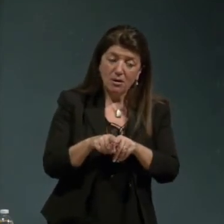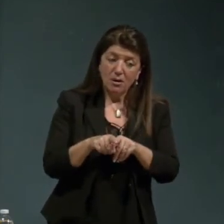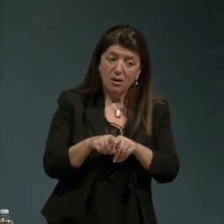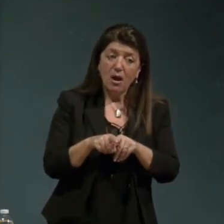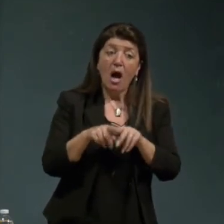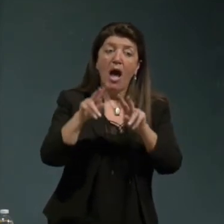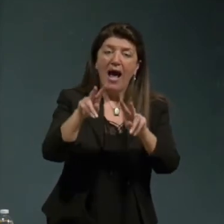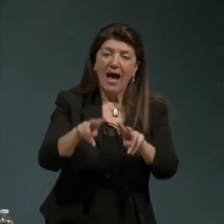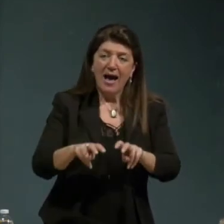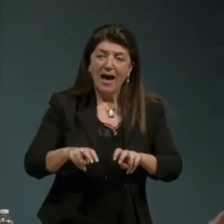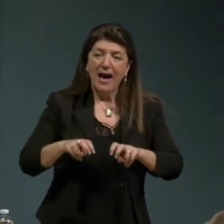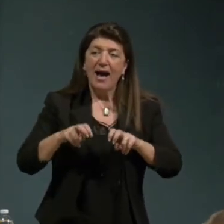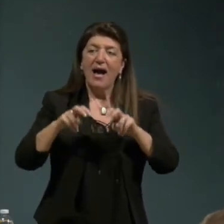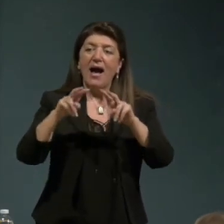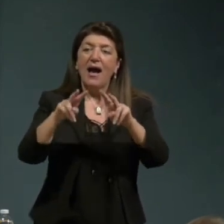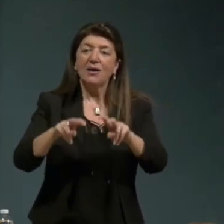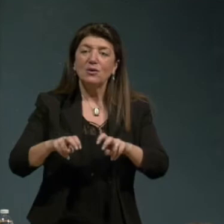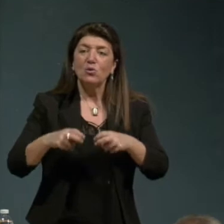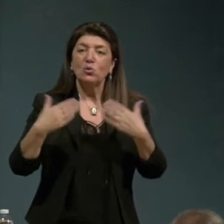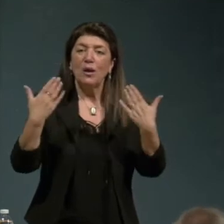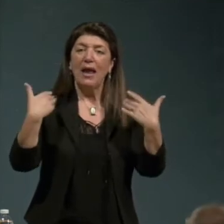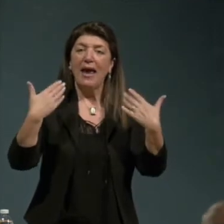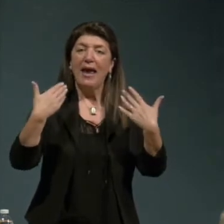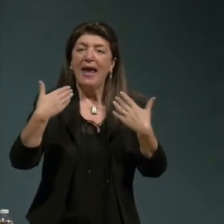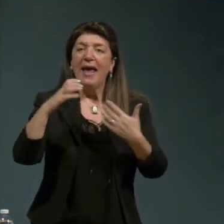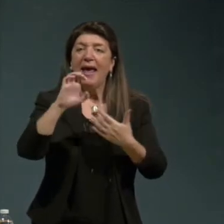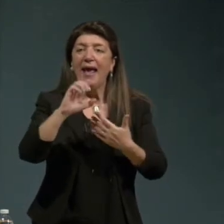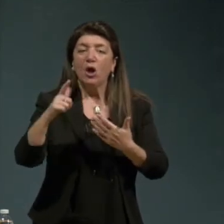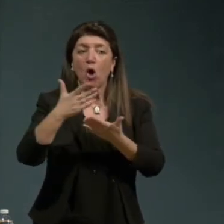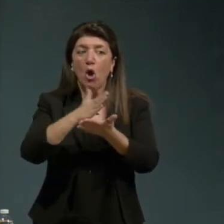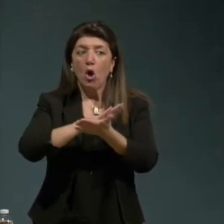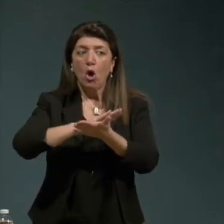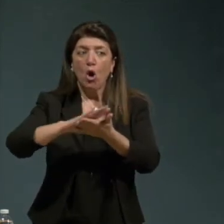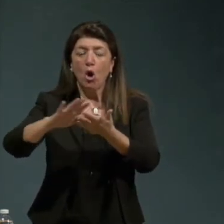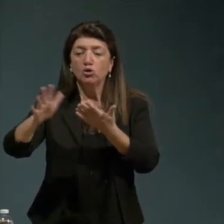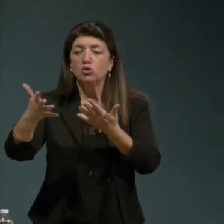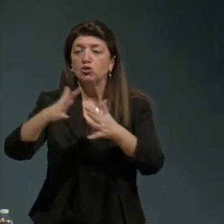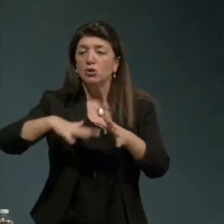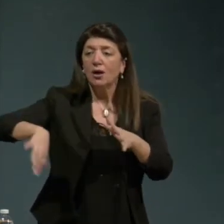agricoltura agroecologica comunità